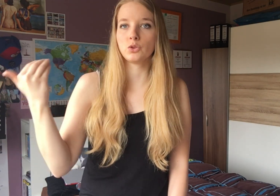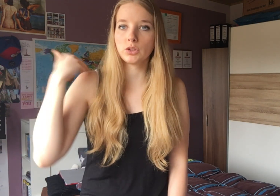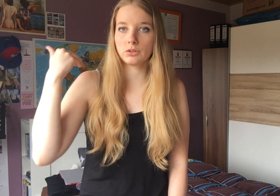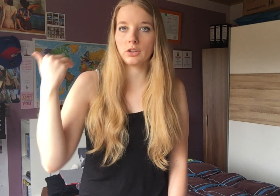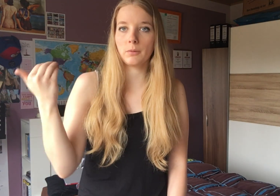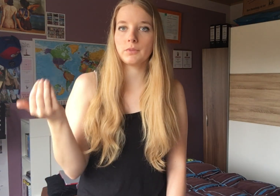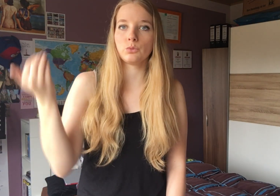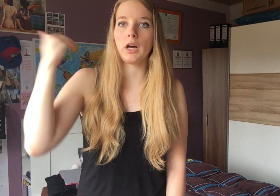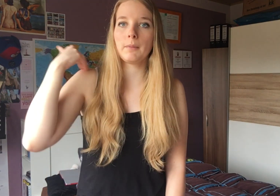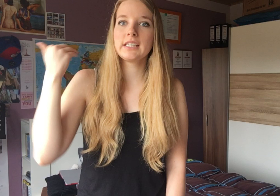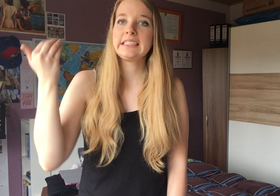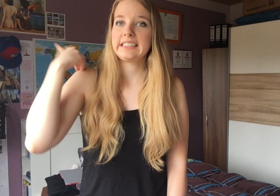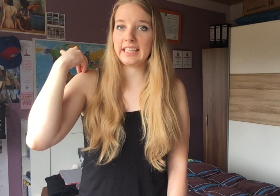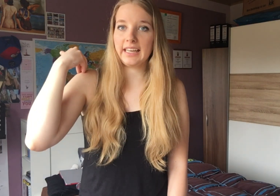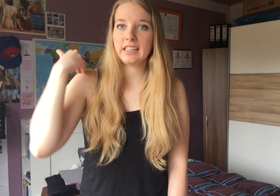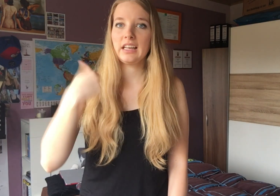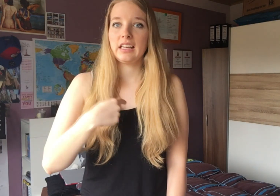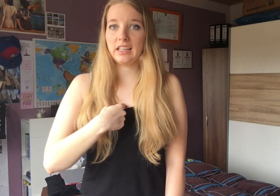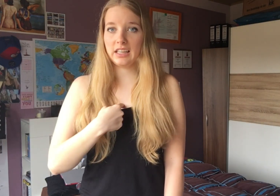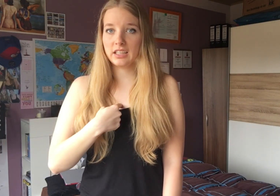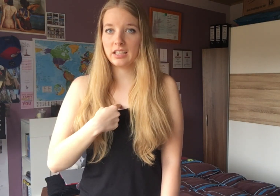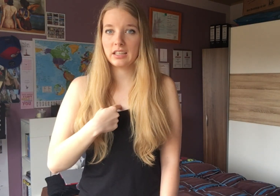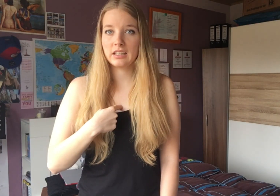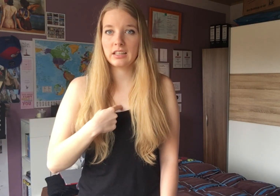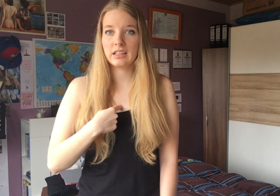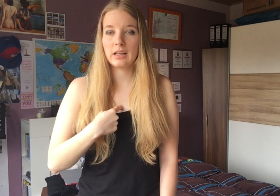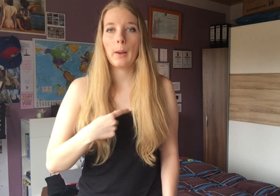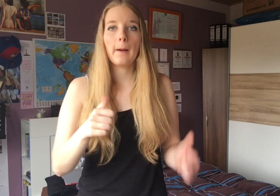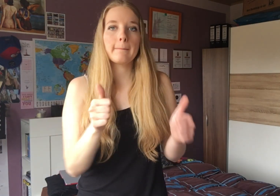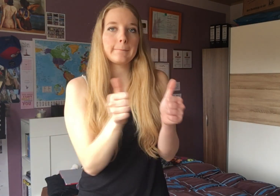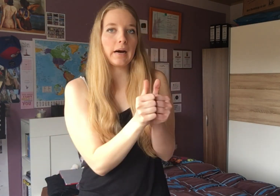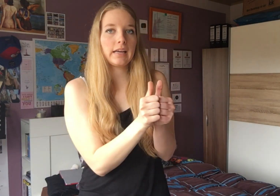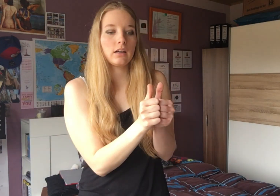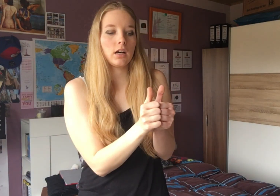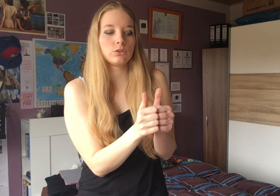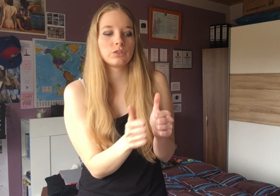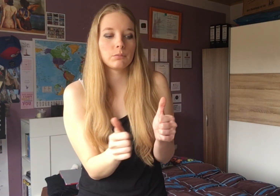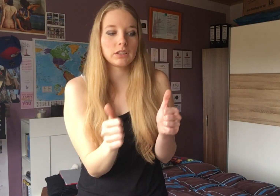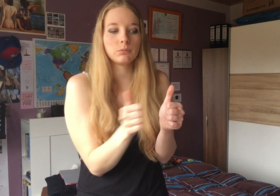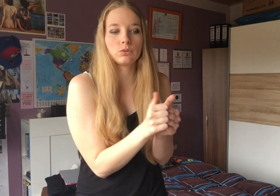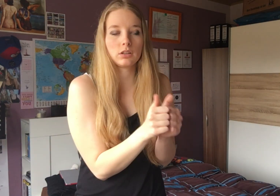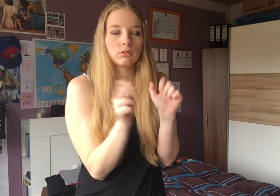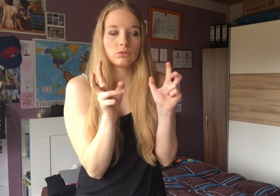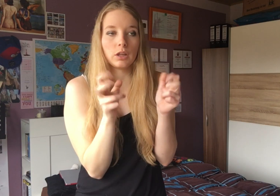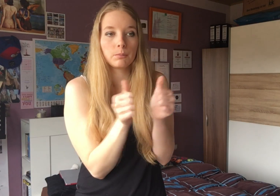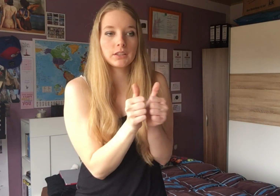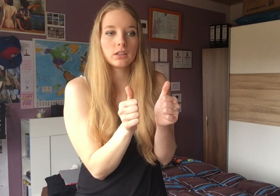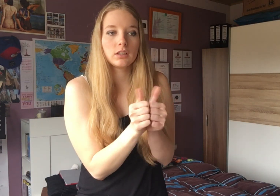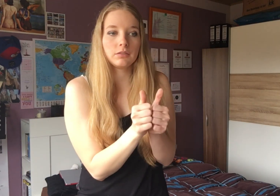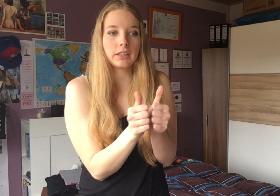die Shooter sozusagen klopfen, also nur einmal, seit ich bei, also sozusagen mit ihm zusammen bin. Deswegen